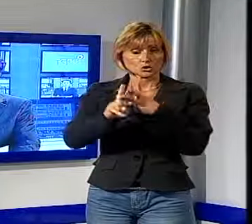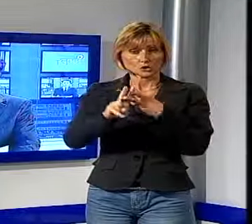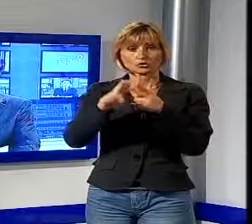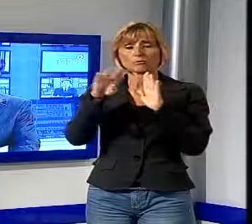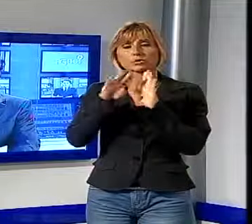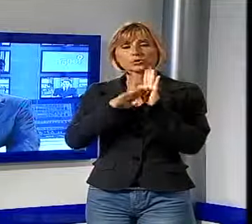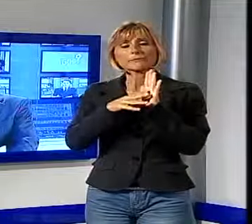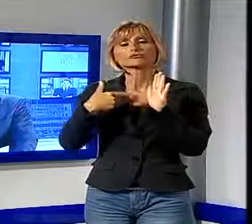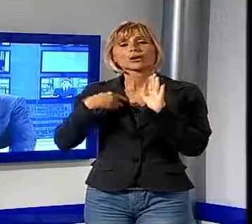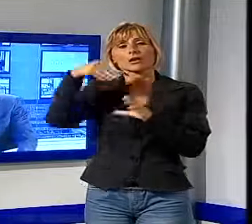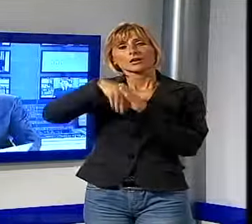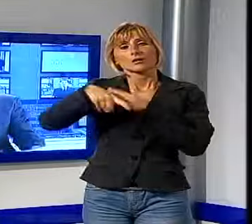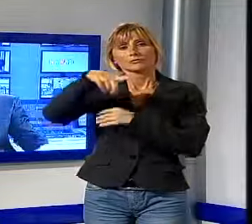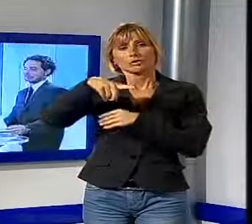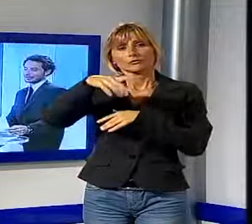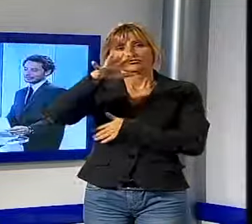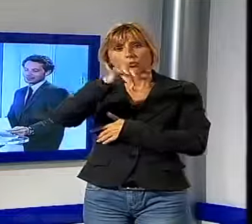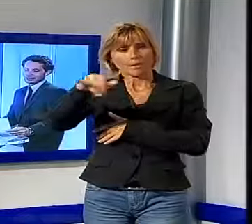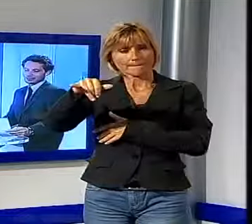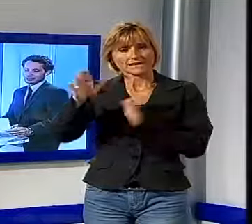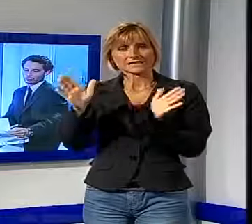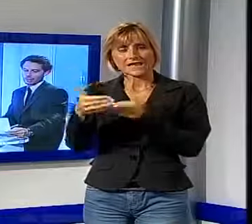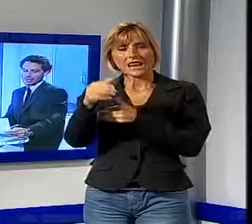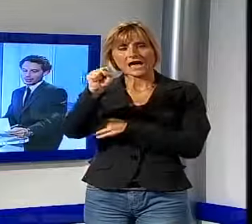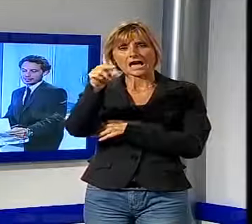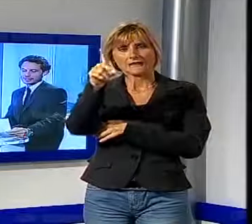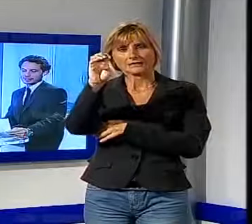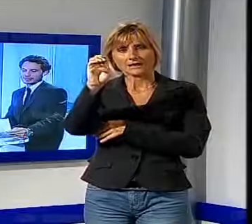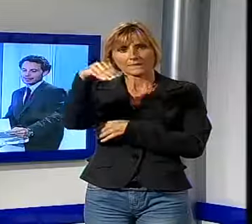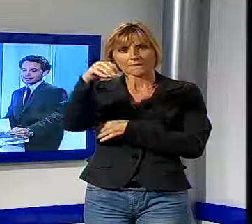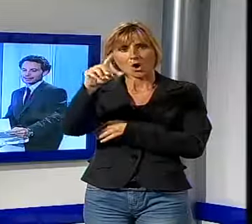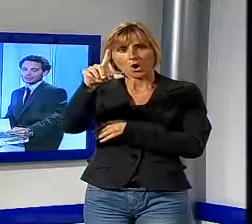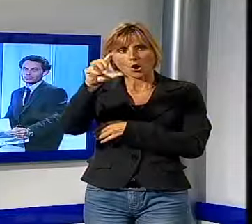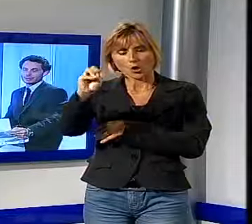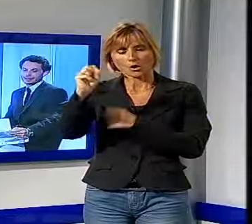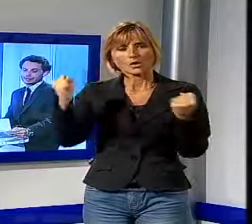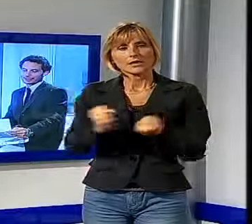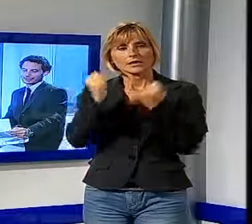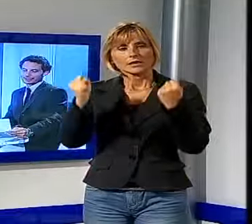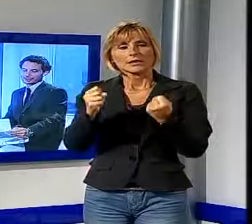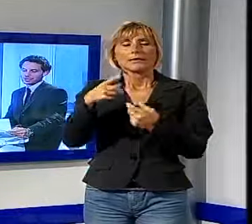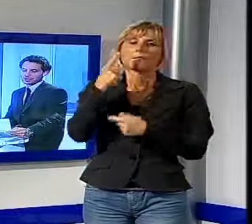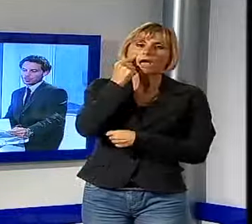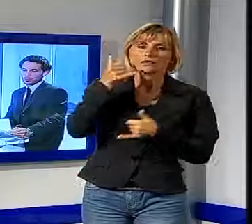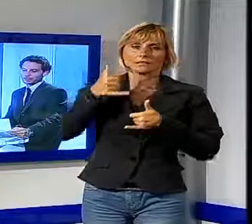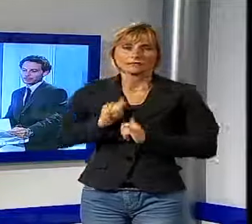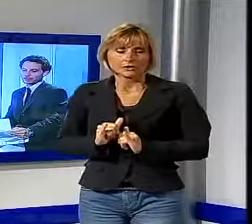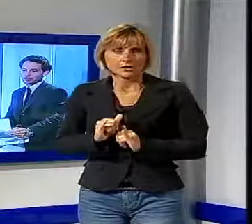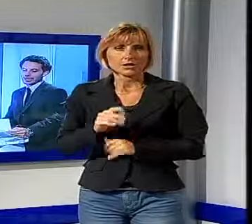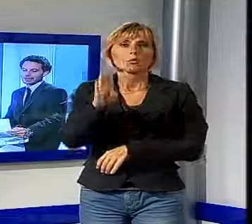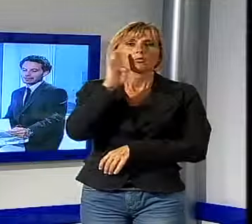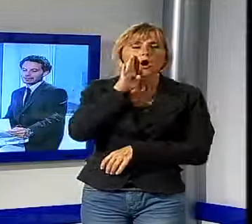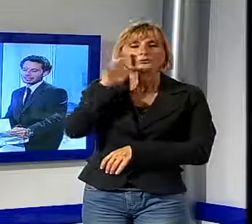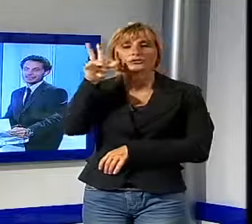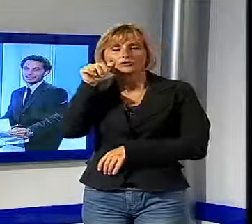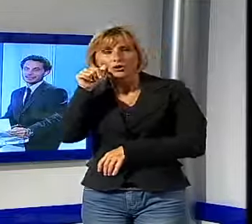a Palazzo Ducale alle 17.30 nella Sala de Mollo. L'iniziativa dal titolo Padri e figli, uomini e donne,